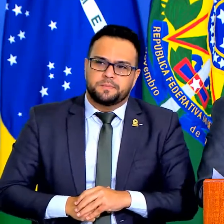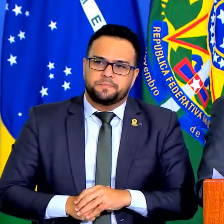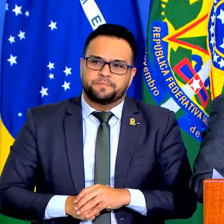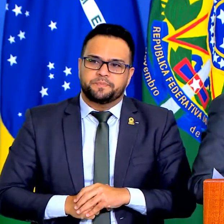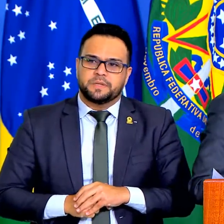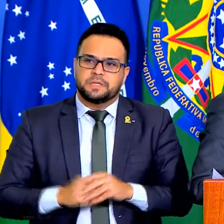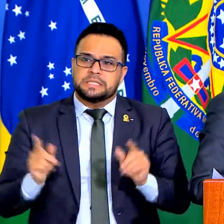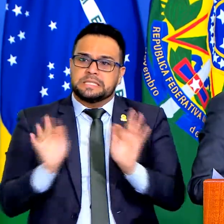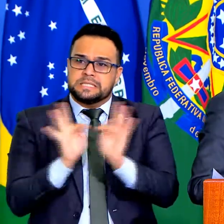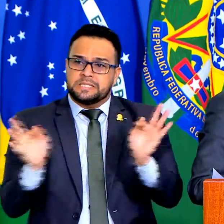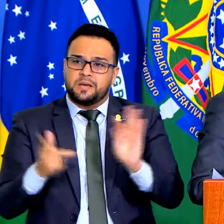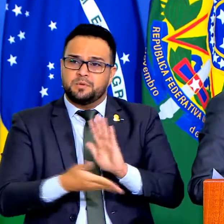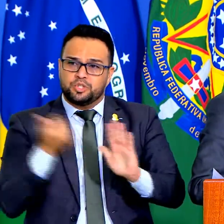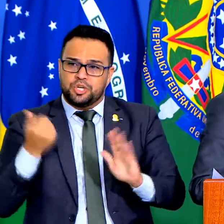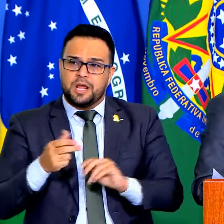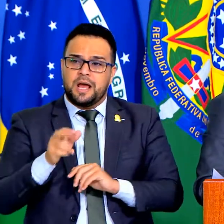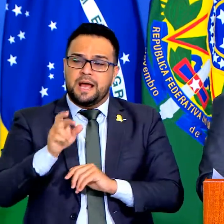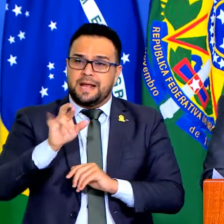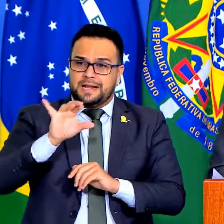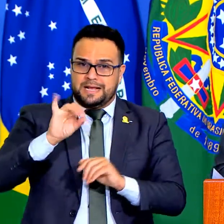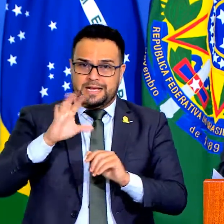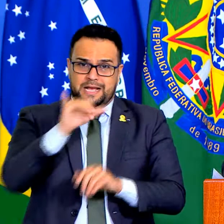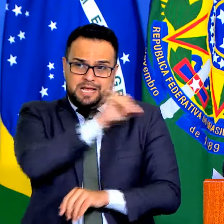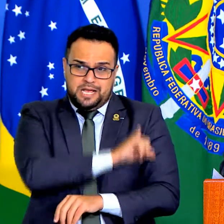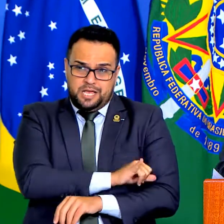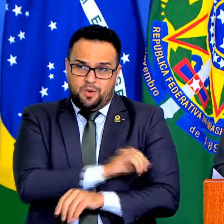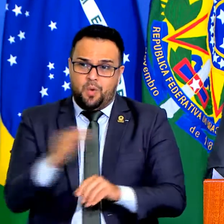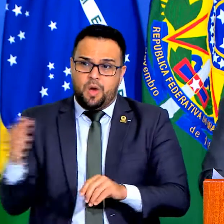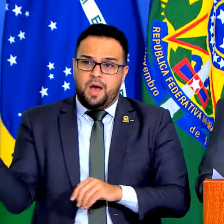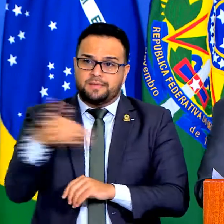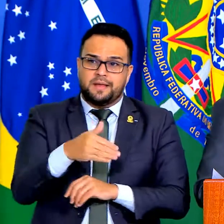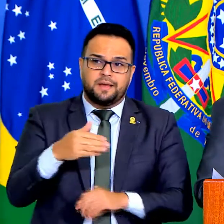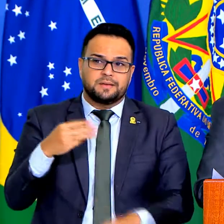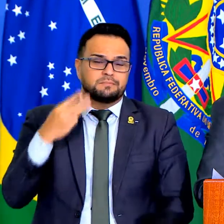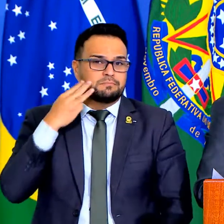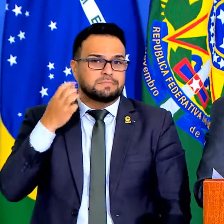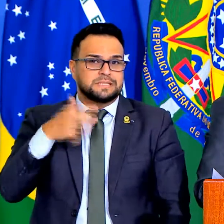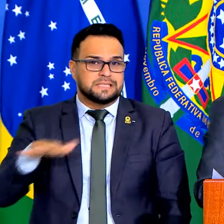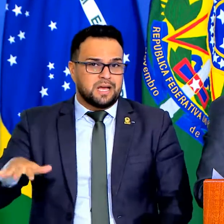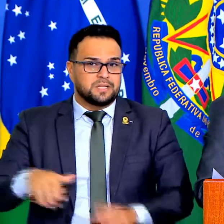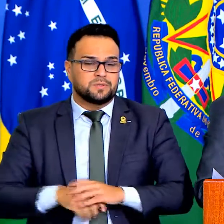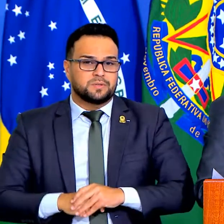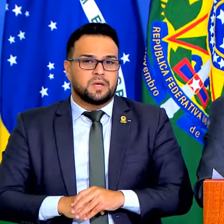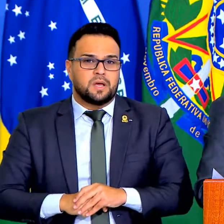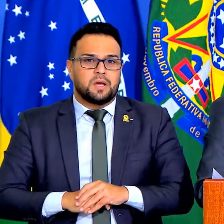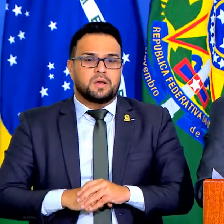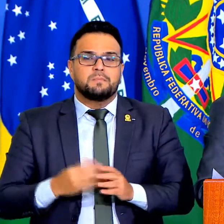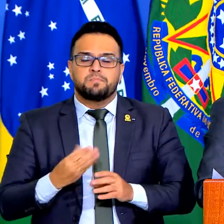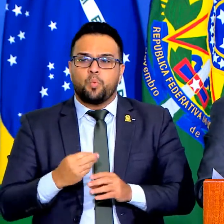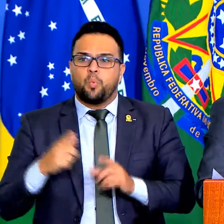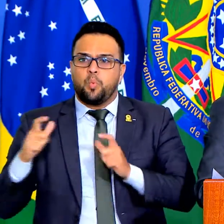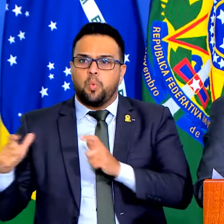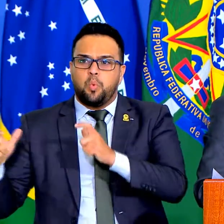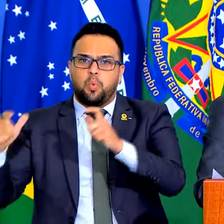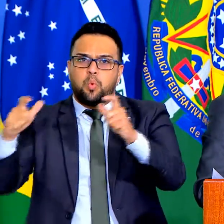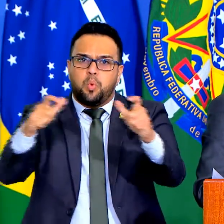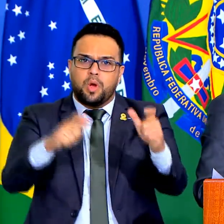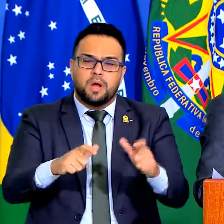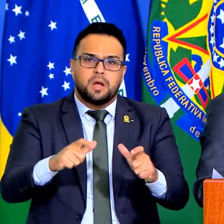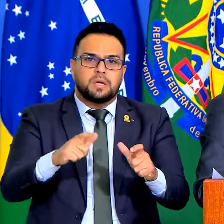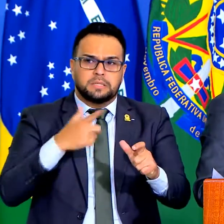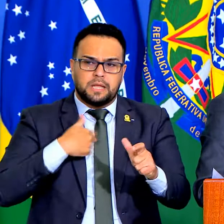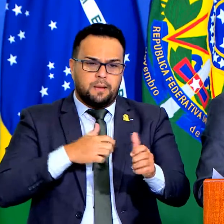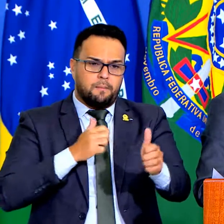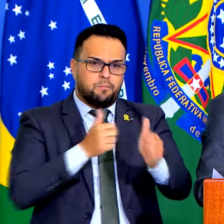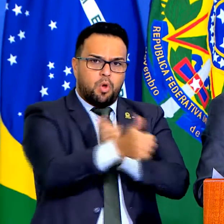tem, eu acho que tem pardais ainda lá, tudo escondido, e muitos locais, a grande maioria 40 por hora, tem um